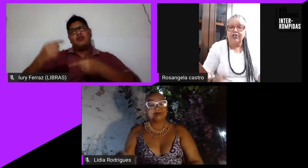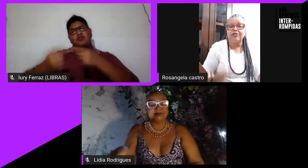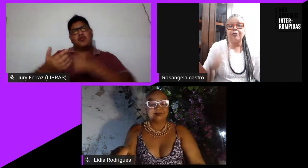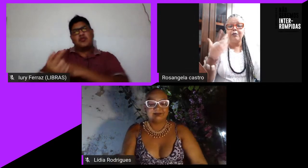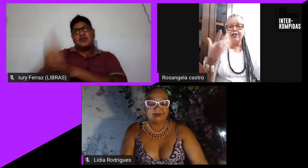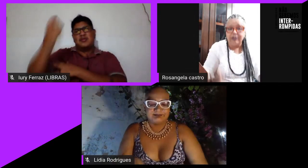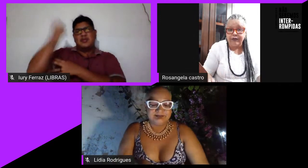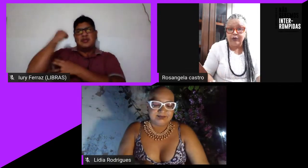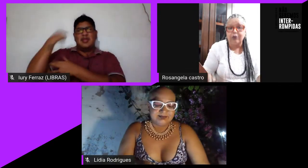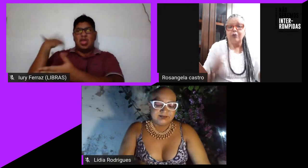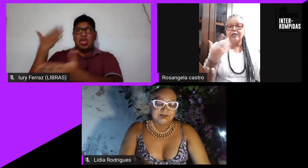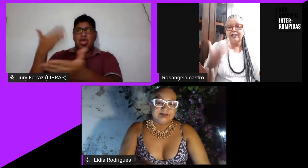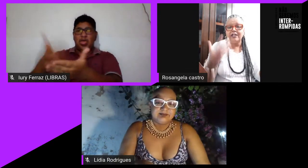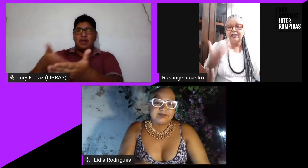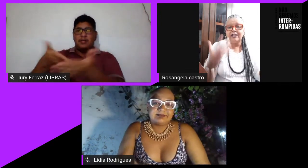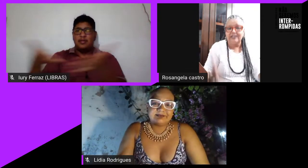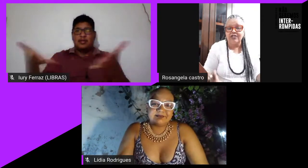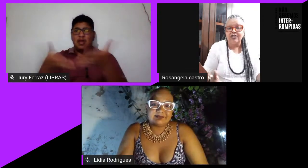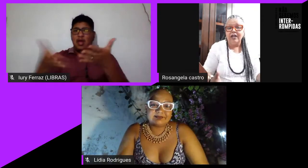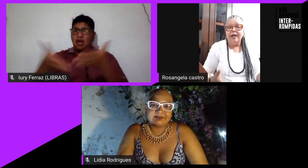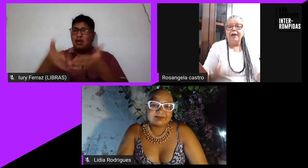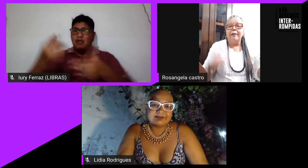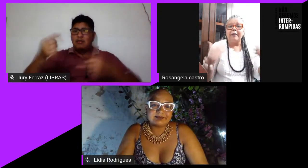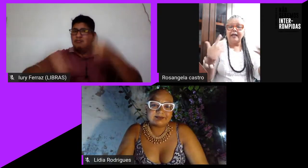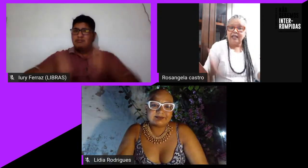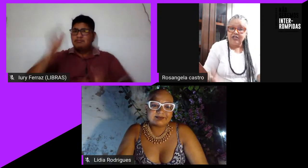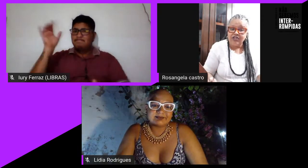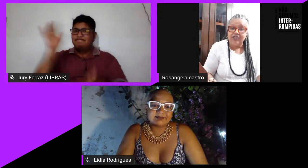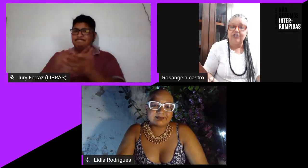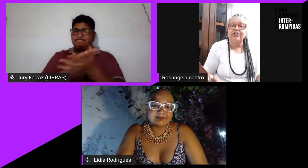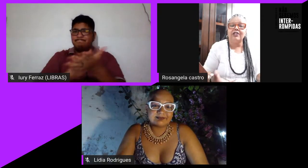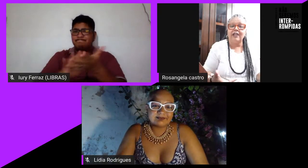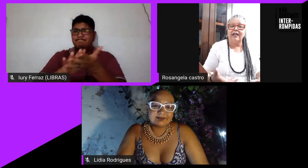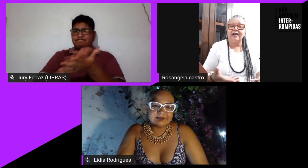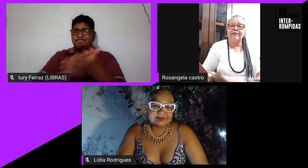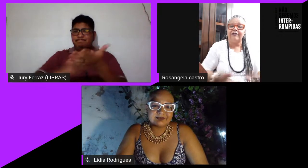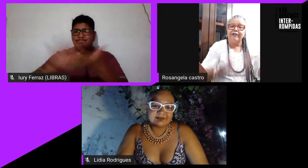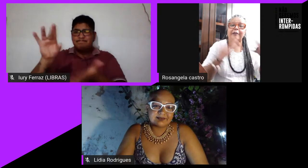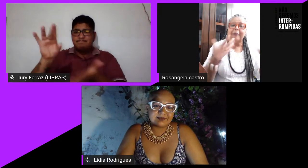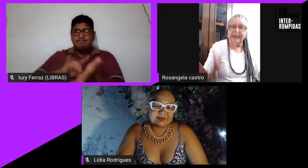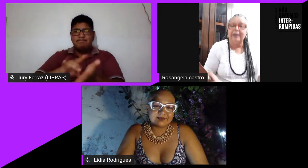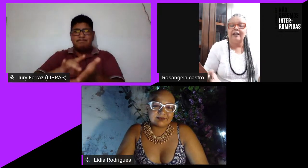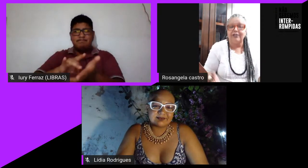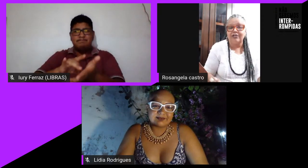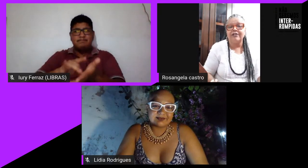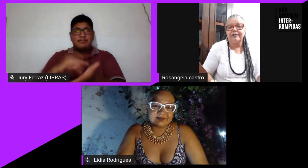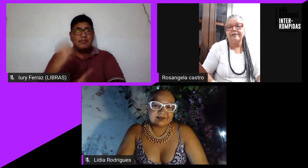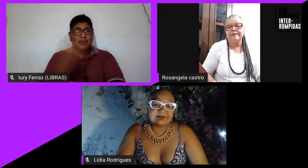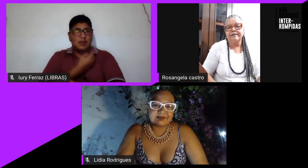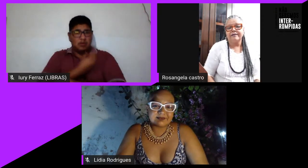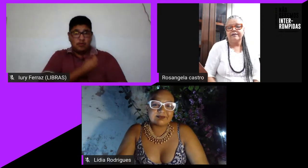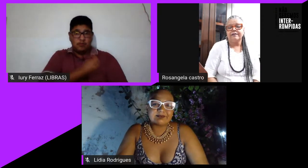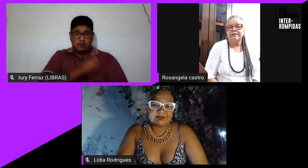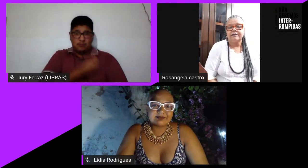políticas públicas não foram concretizadas para que a gente viva plenamente